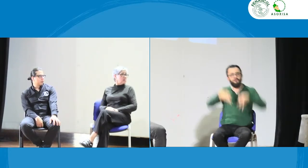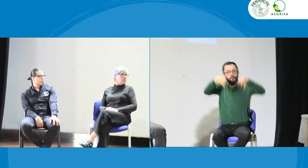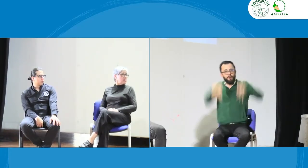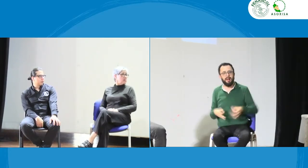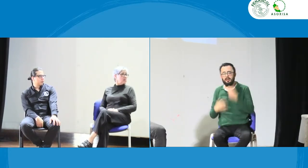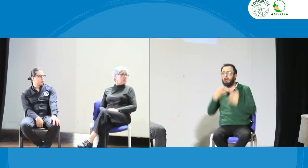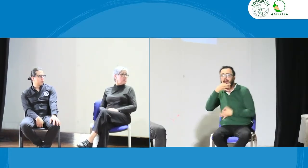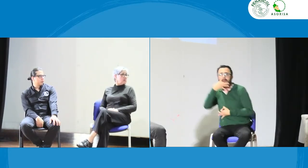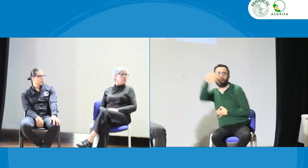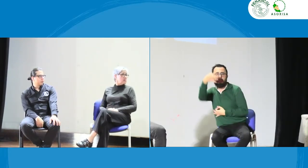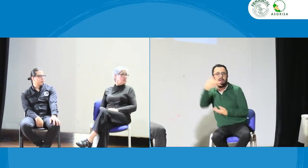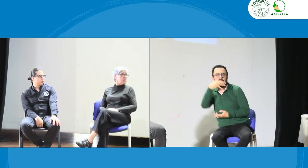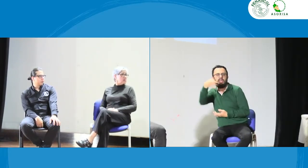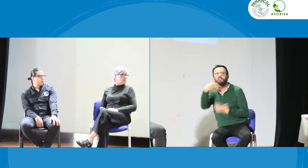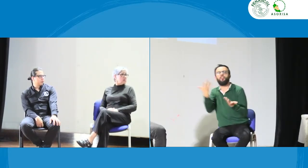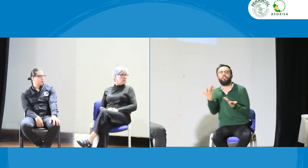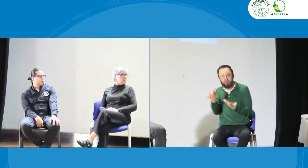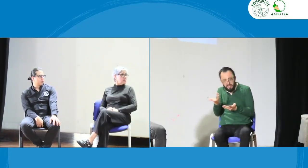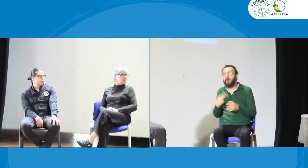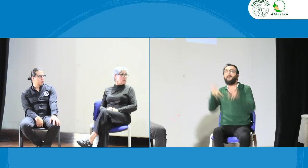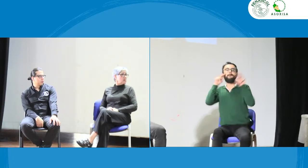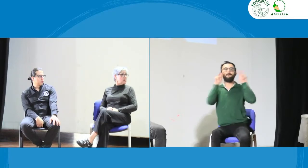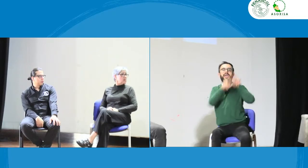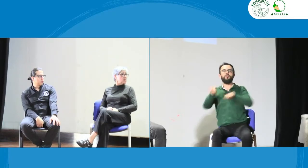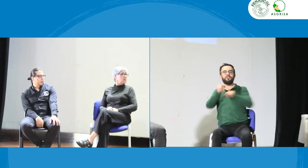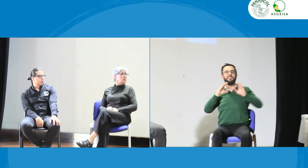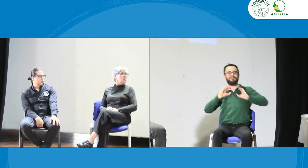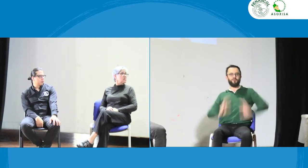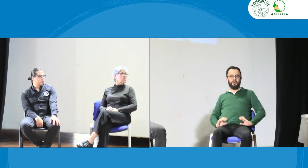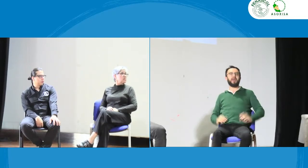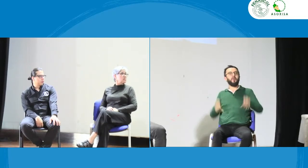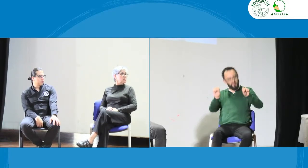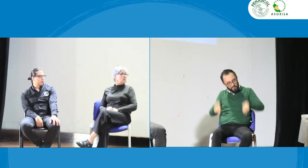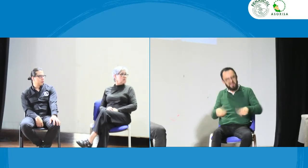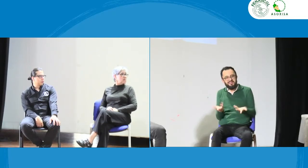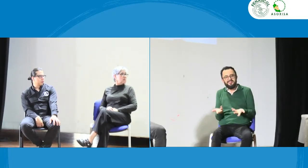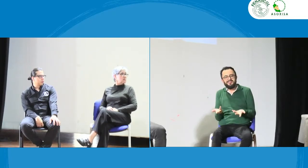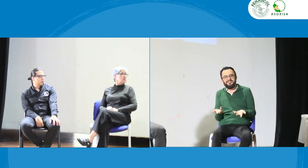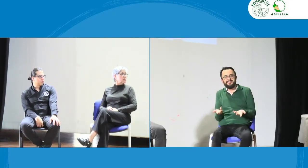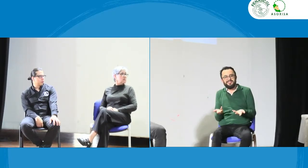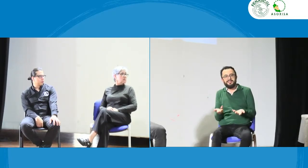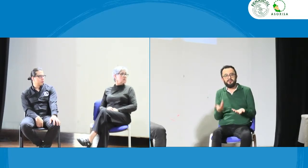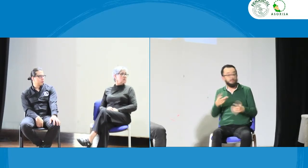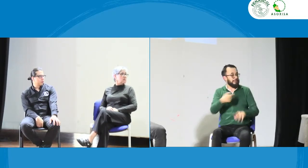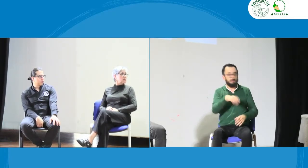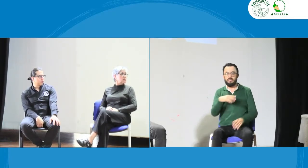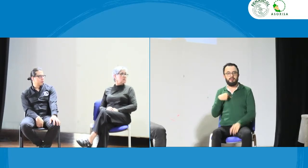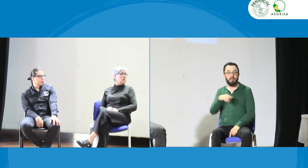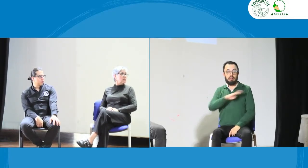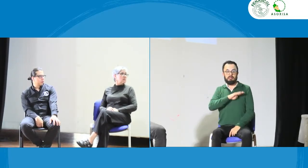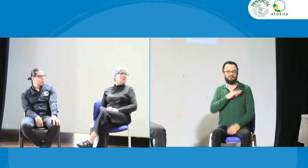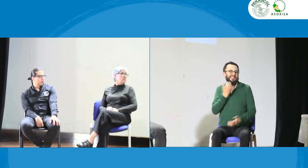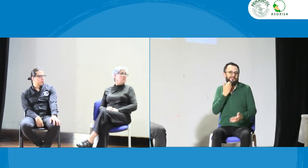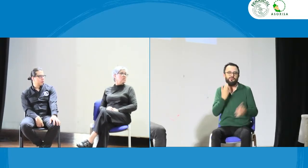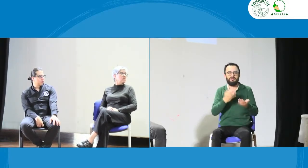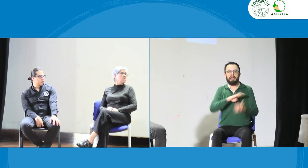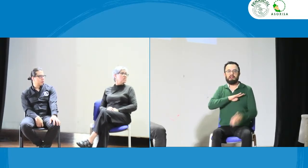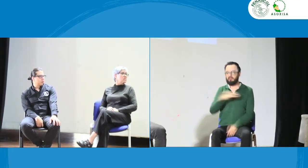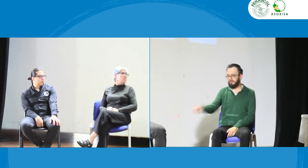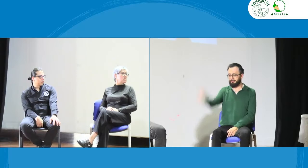es que queden en las redes sociales sino que pasen a la denuncia a la veeduría ciudadana de esa manera también lo podemos hacer por ejemplo en